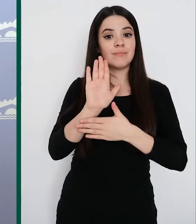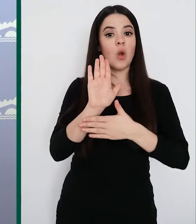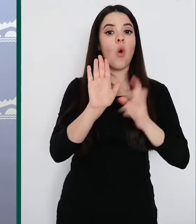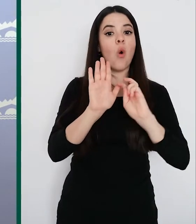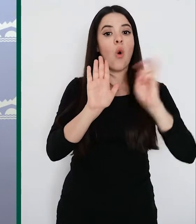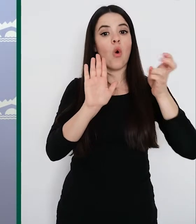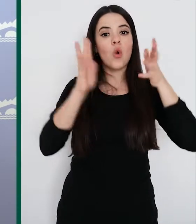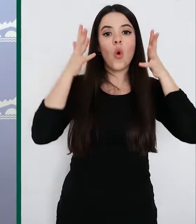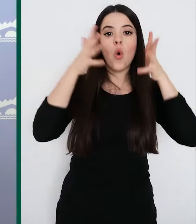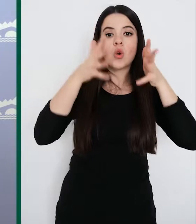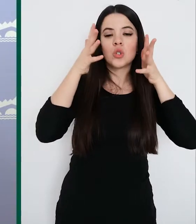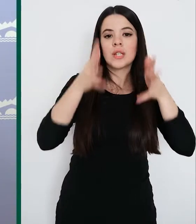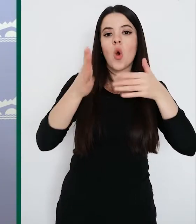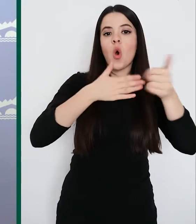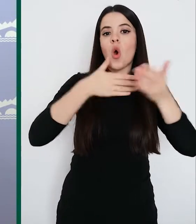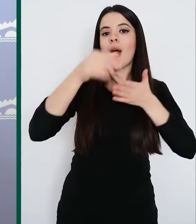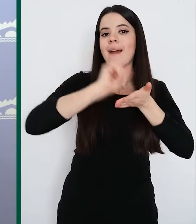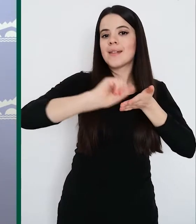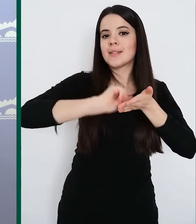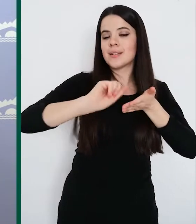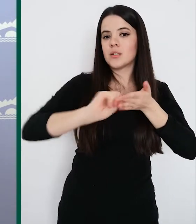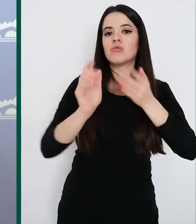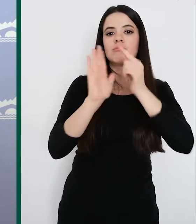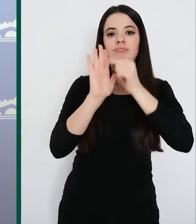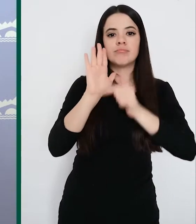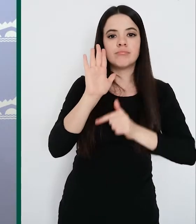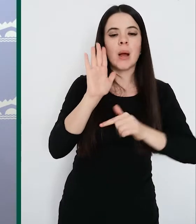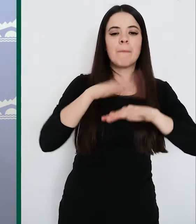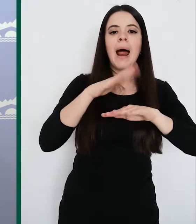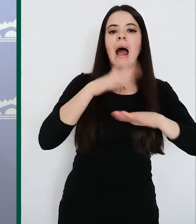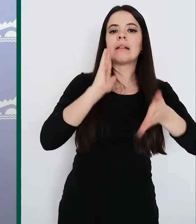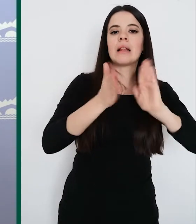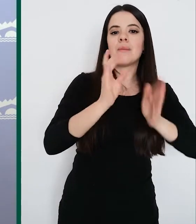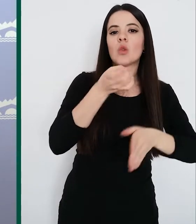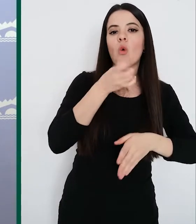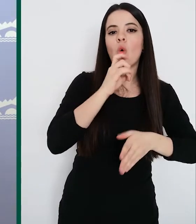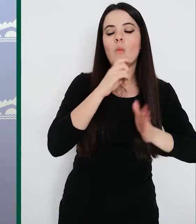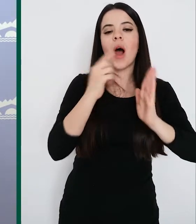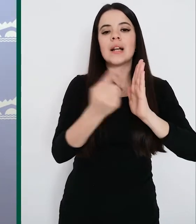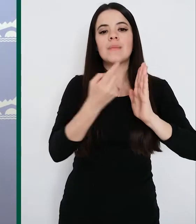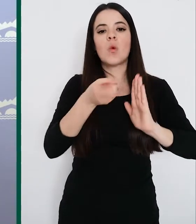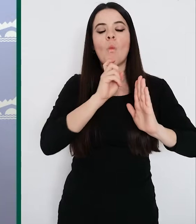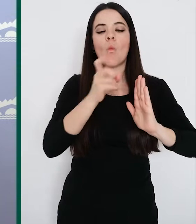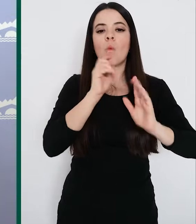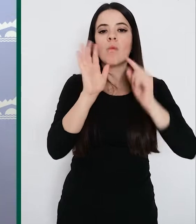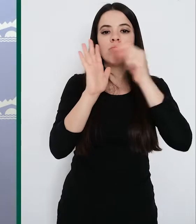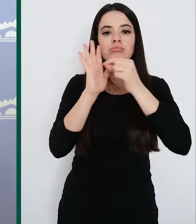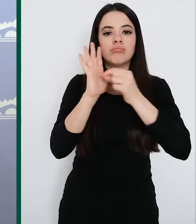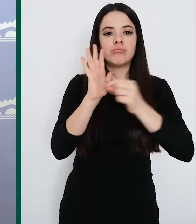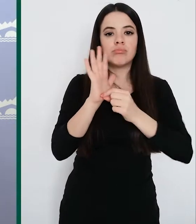para completar su tratamiento y continuar en casa con el aislamiento prescrito hasta los 14 días desde la